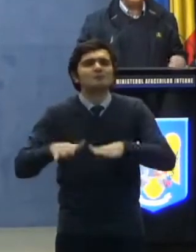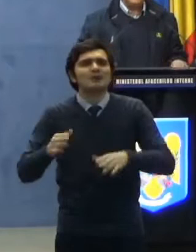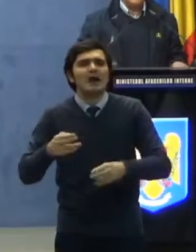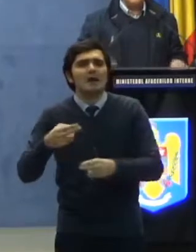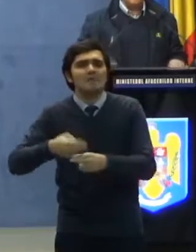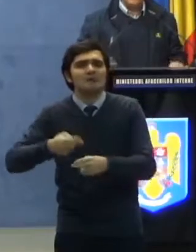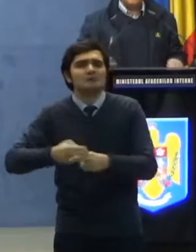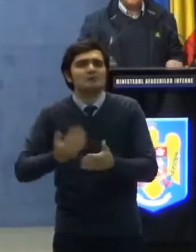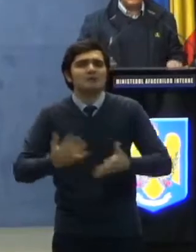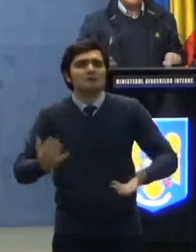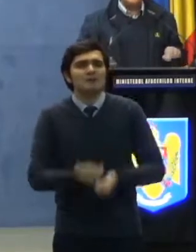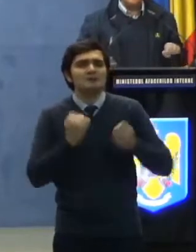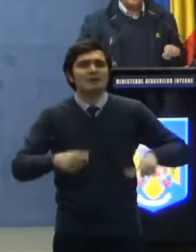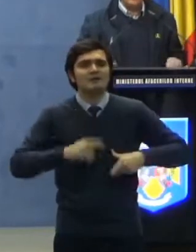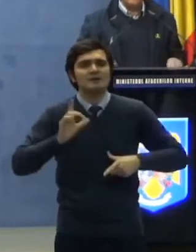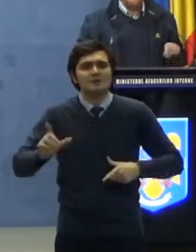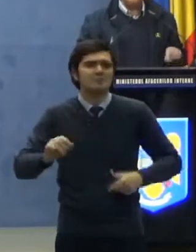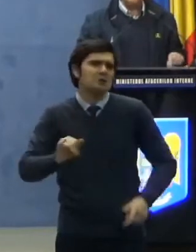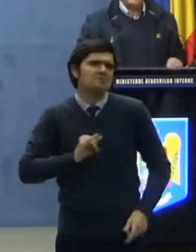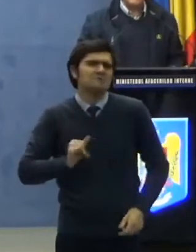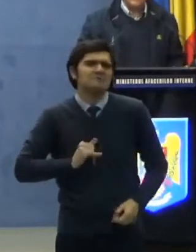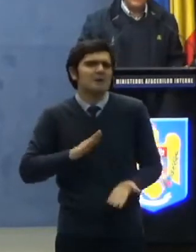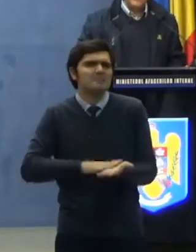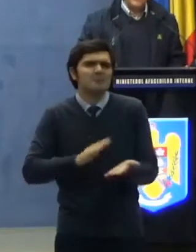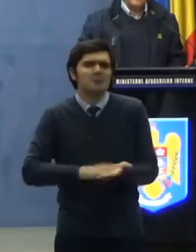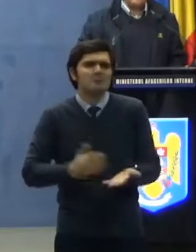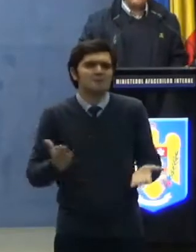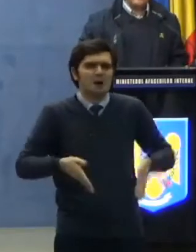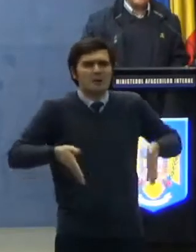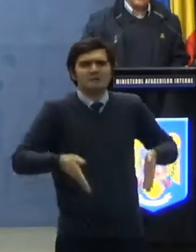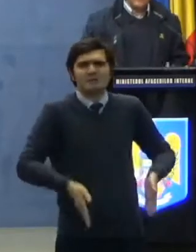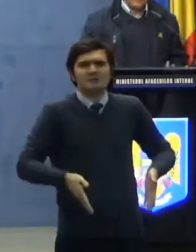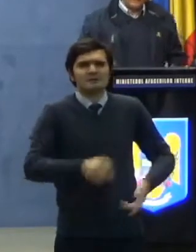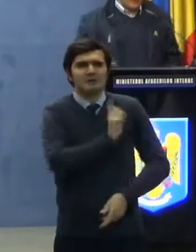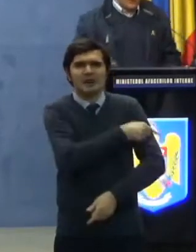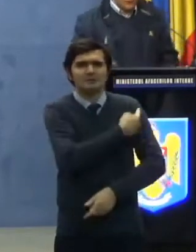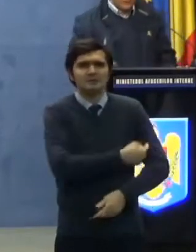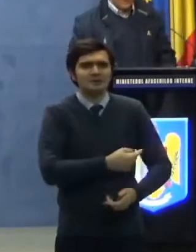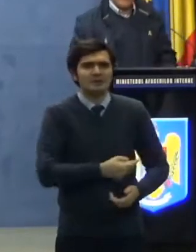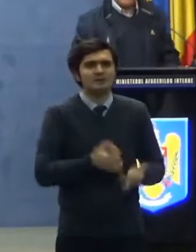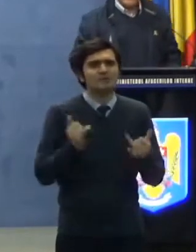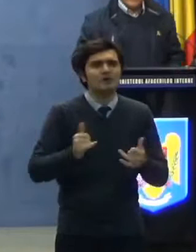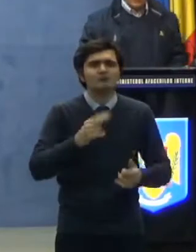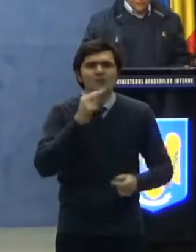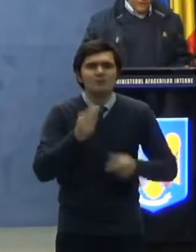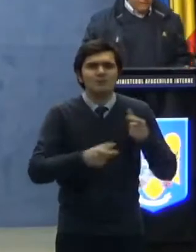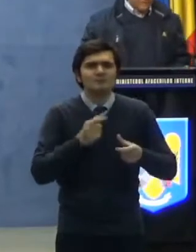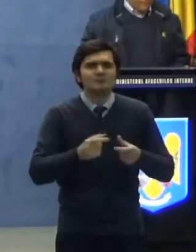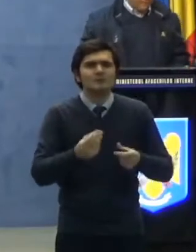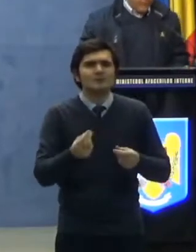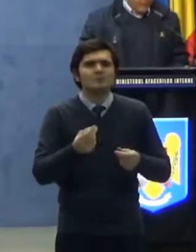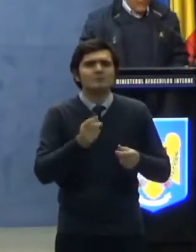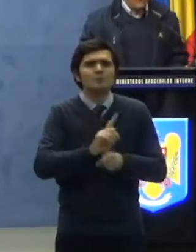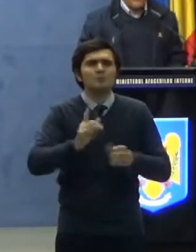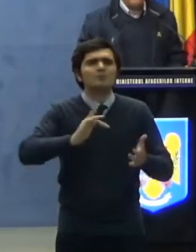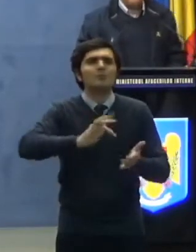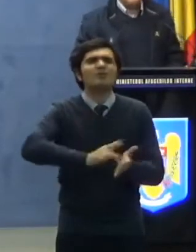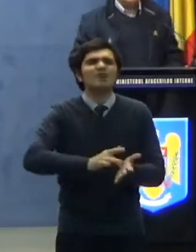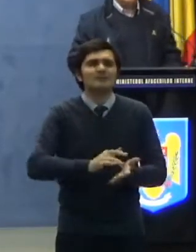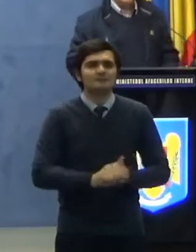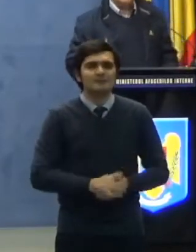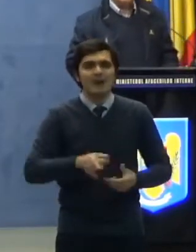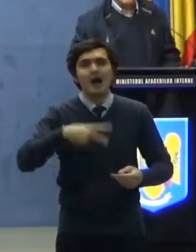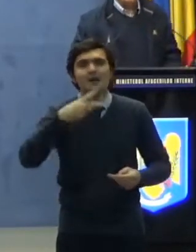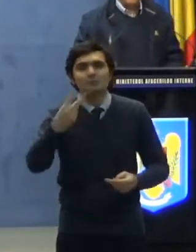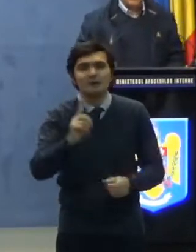viață, indiferent care este motivul pentru care el s-a prezentat la spital. Și aici vorbim de urgențe. Al doilea